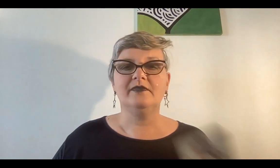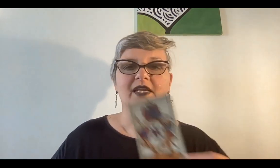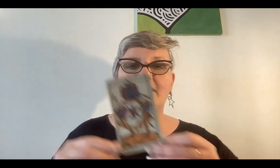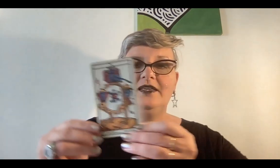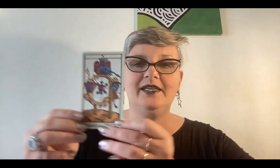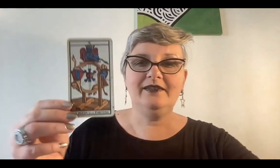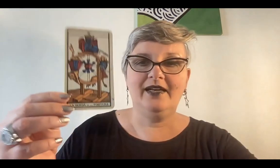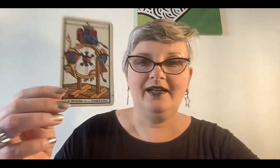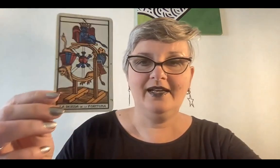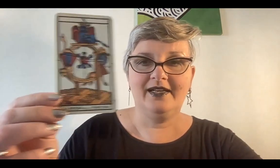y que está acá.